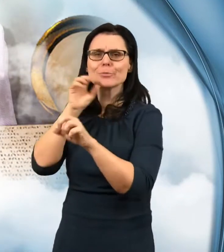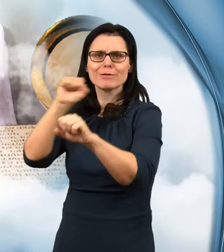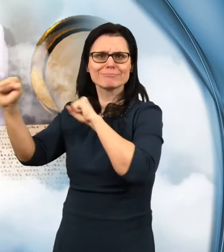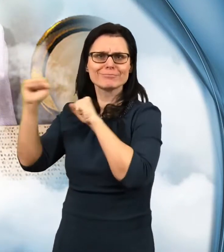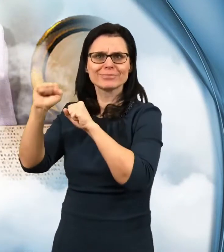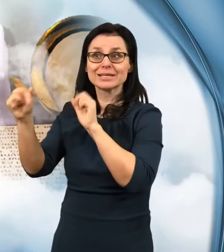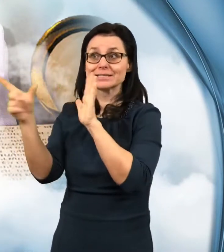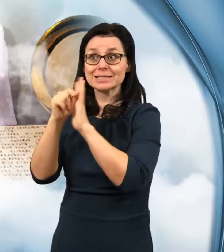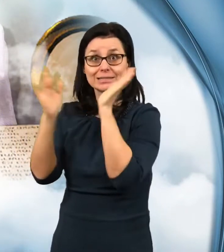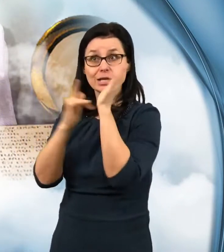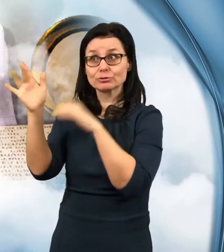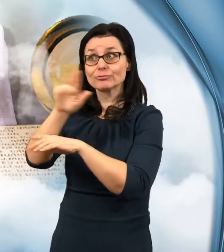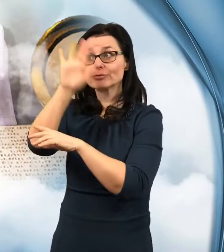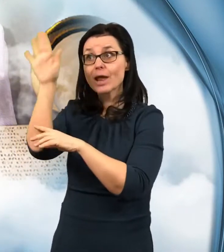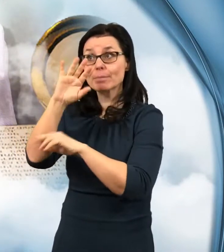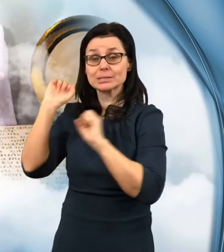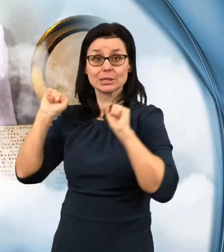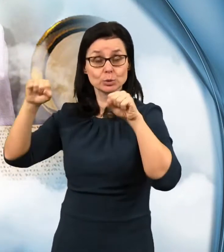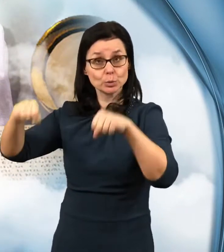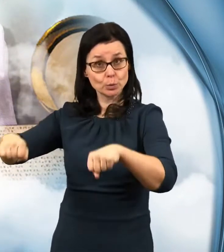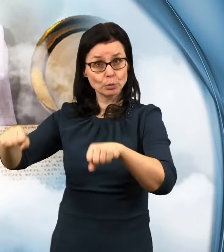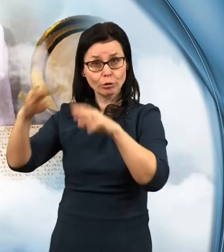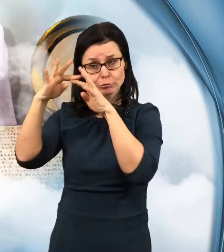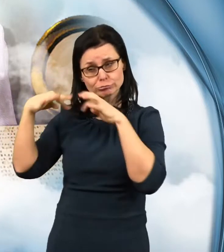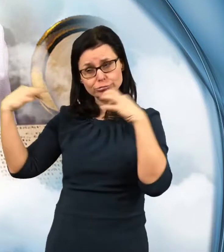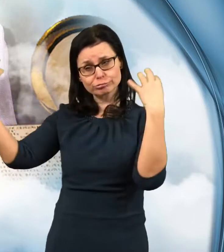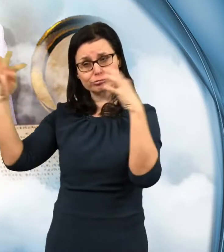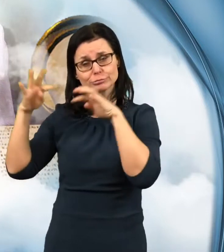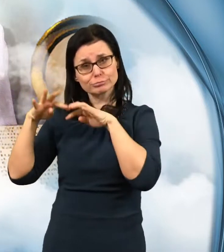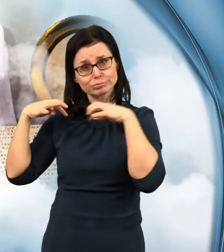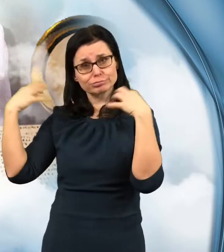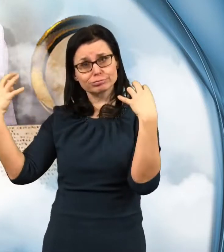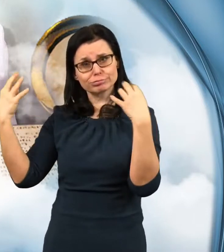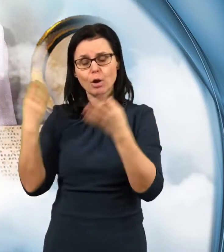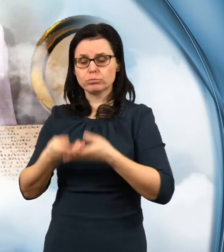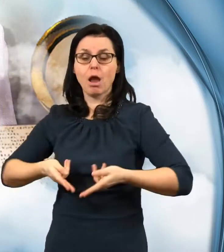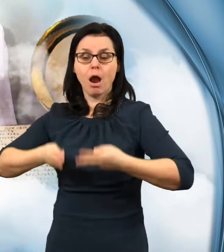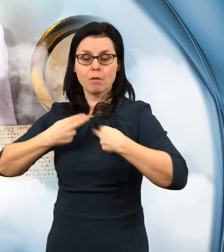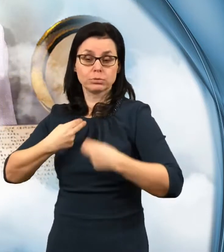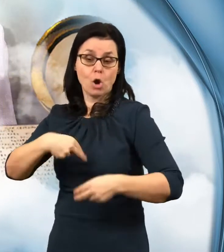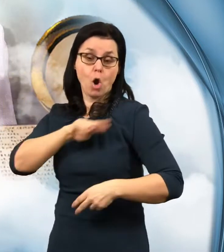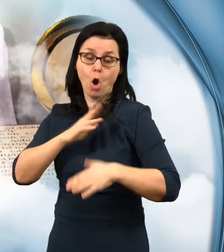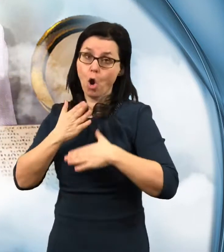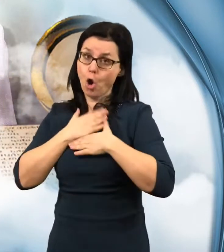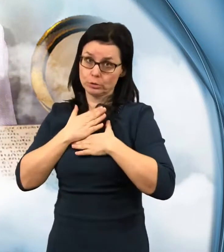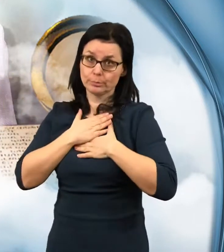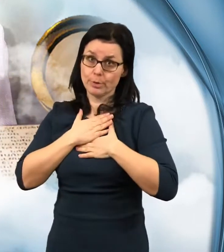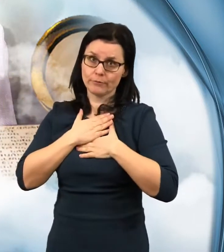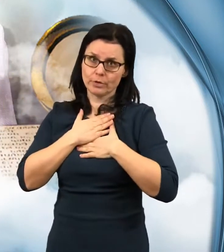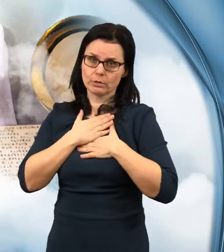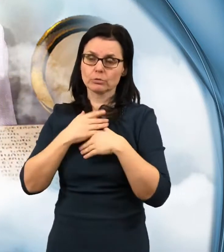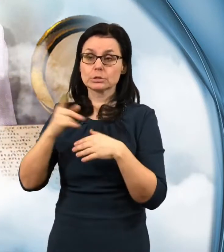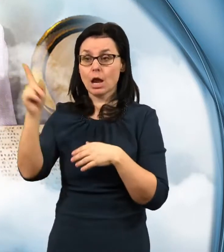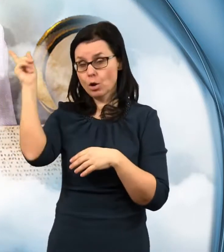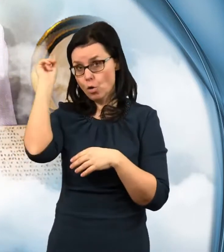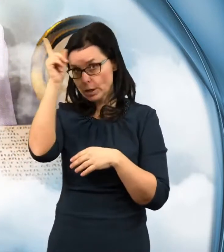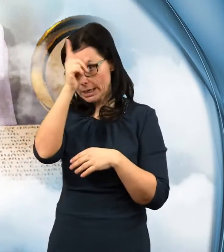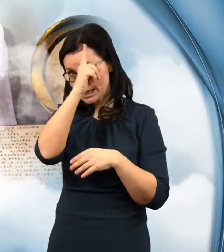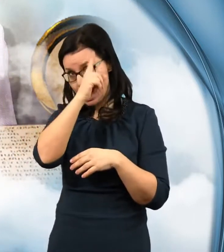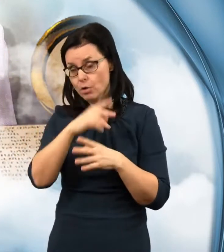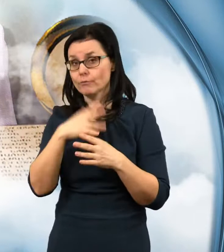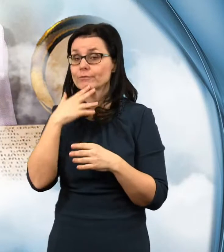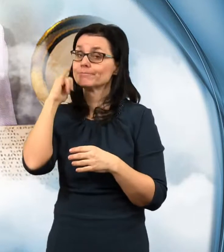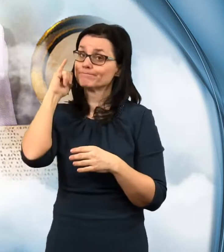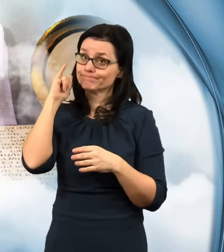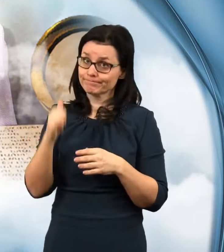budou tedy na těch nebeských trůnech brát odpovědnost jako králové, ano,